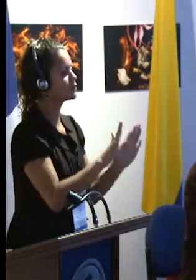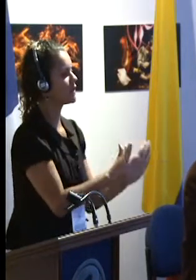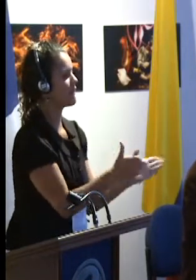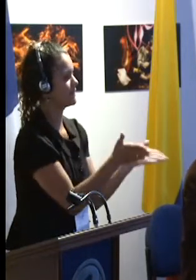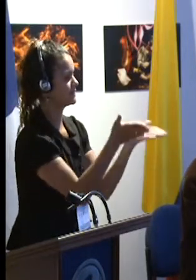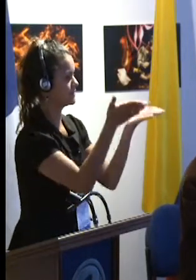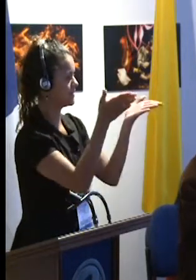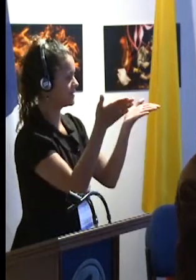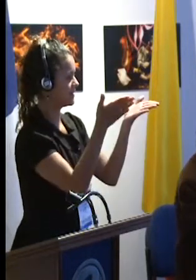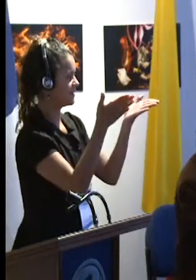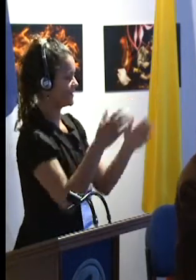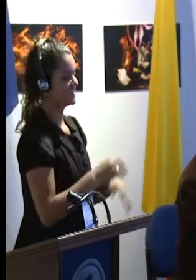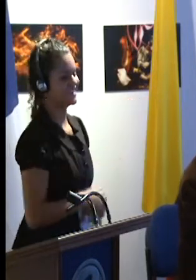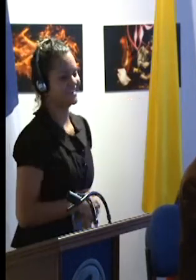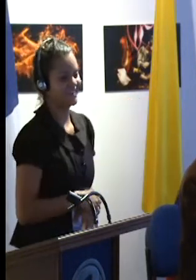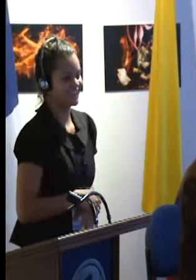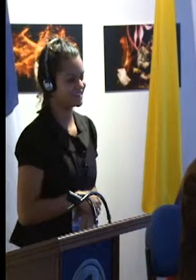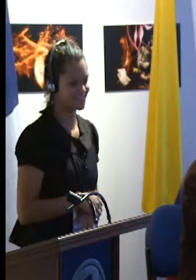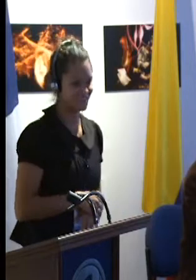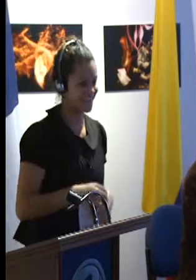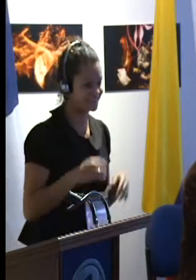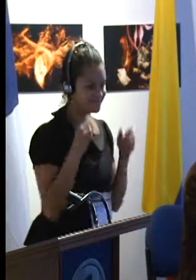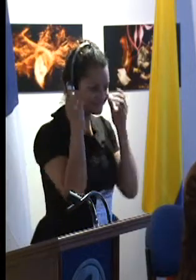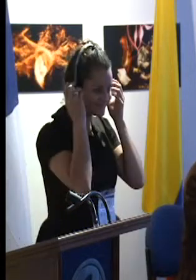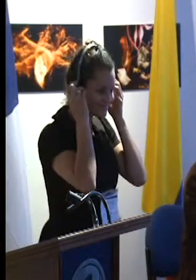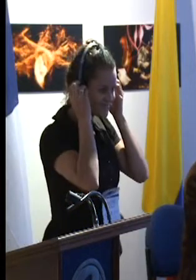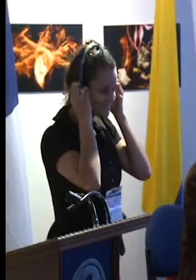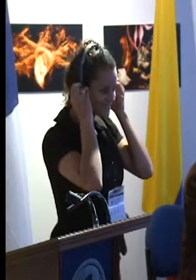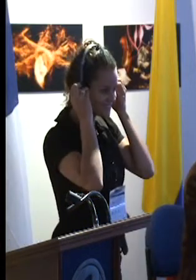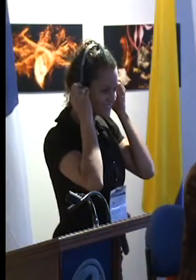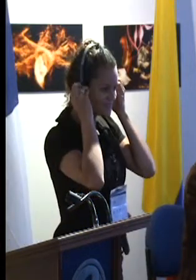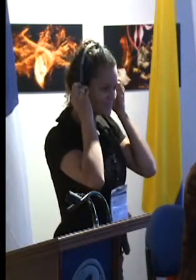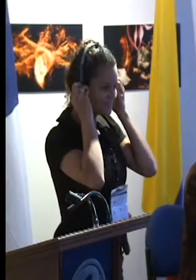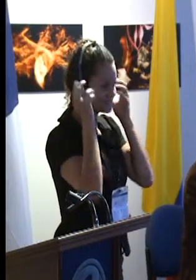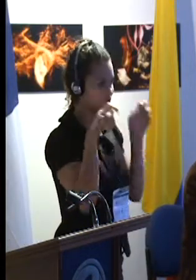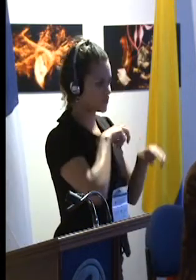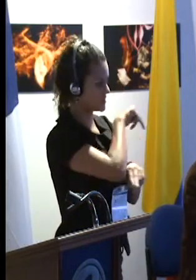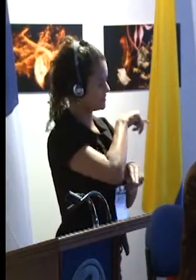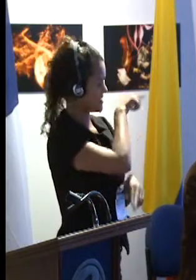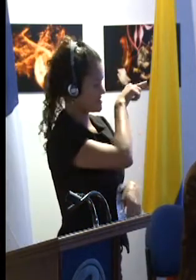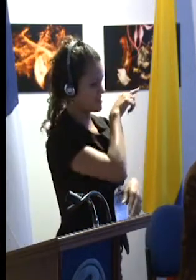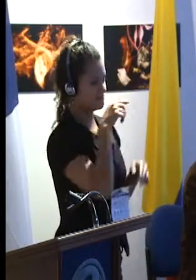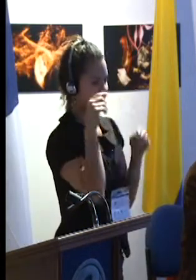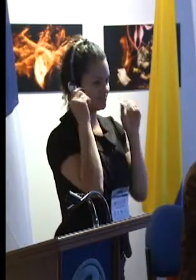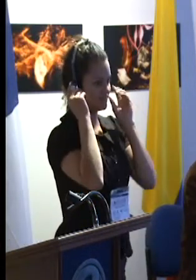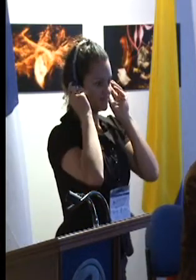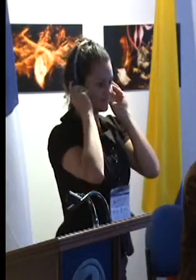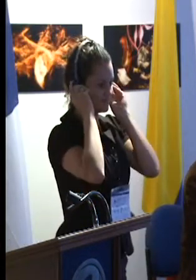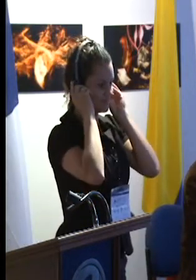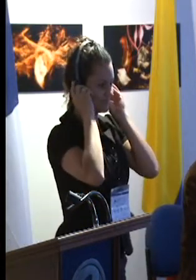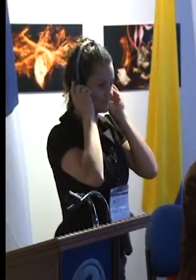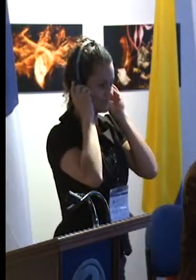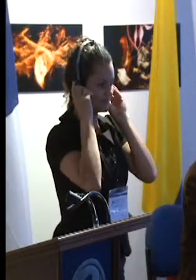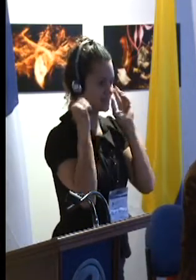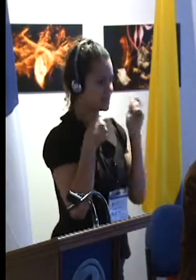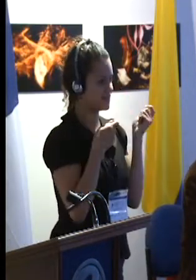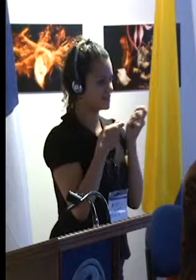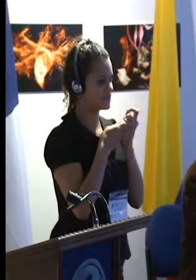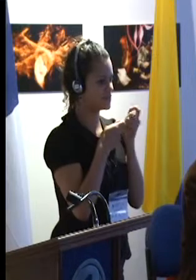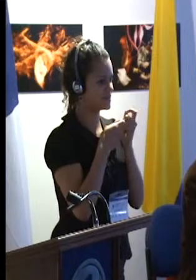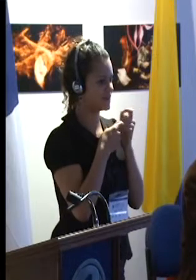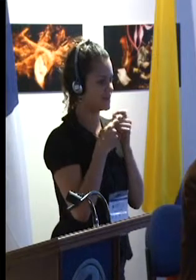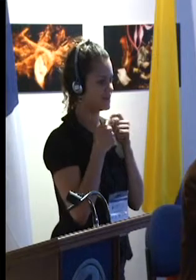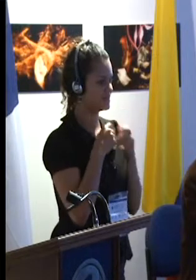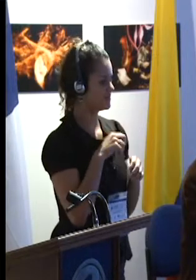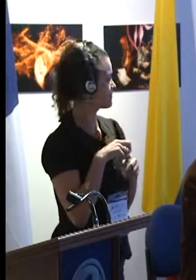entonces puede llevar a ciertos profesionales a decir que algunos niños no pueden acceder a